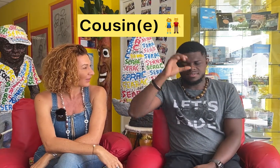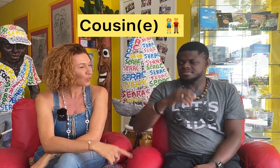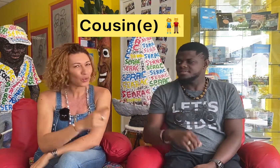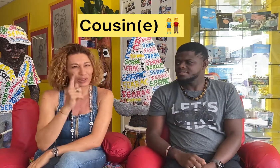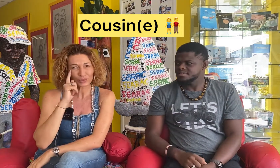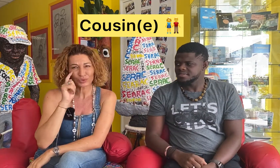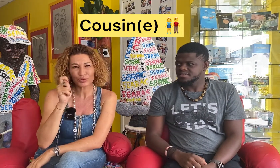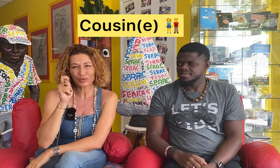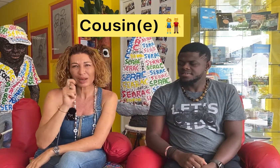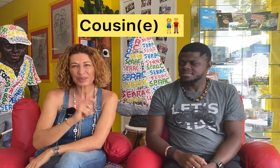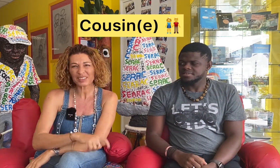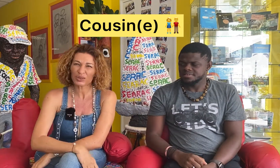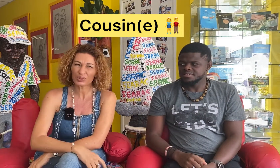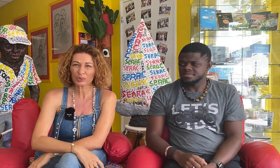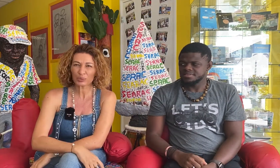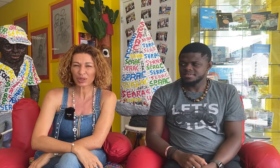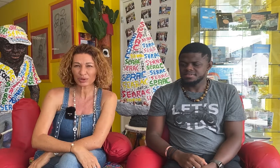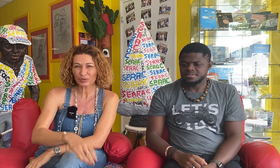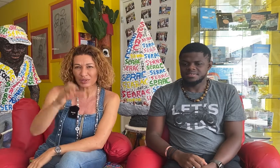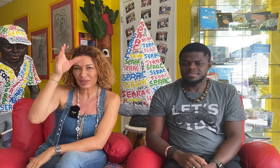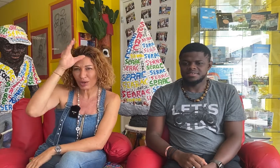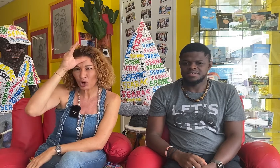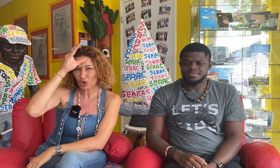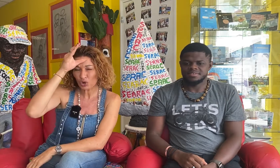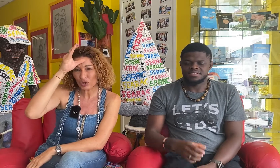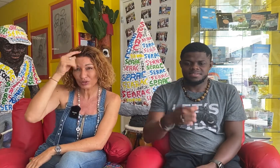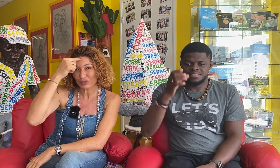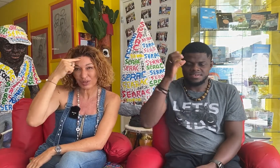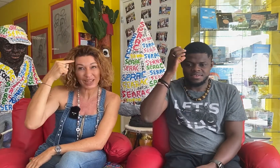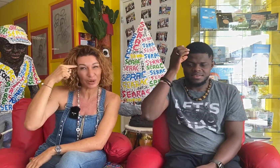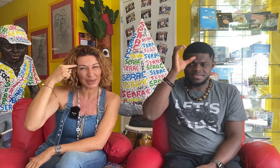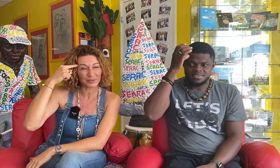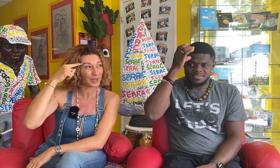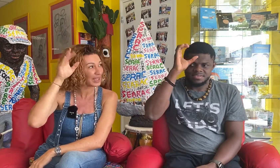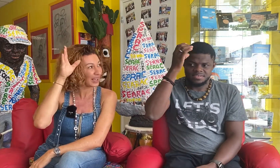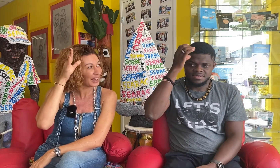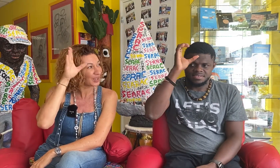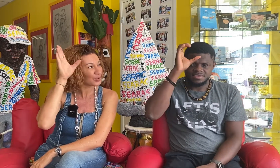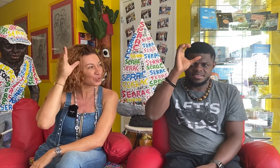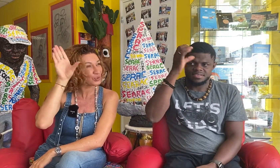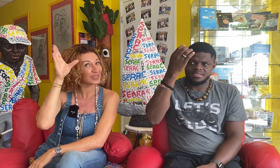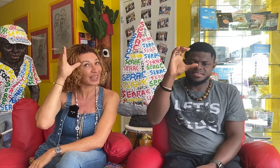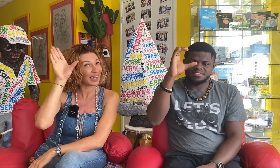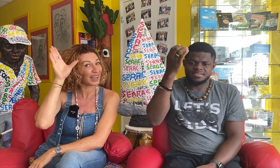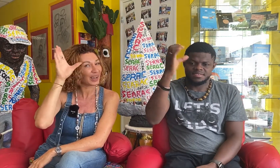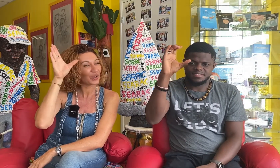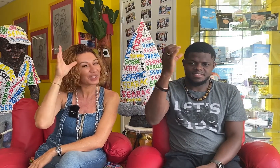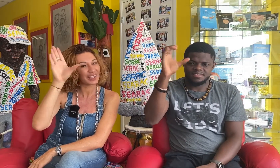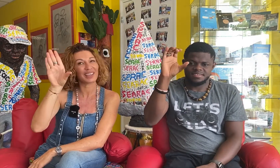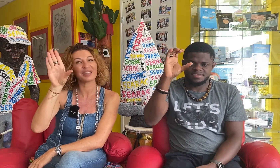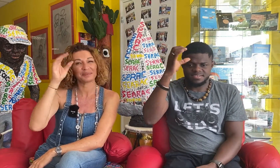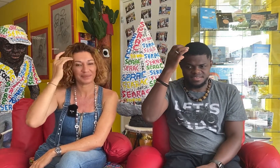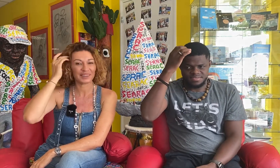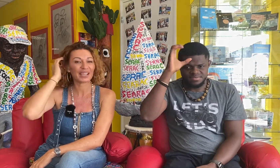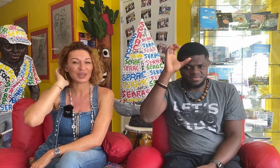Ou, attention, vous vous rappelez ? Ça ressemble un peu à notre fruit coco. Sauf que là, l'emplacement est là. Cousin. Ok. D'accord.